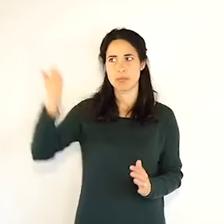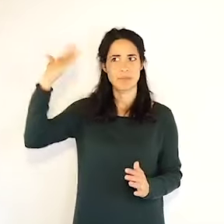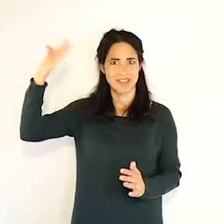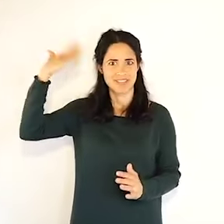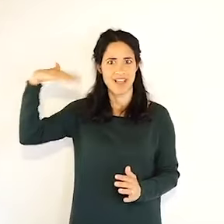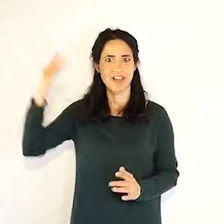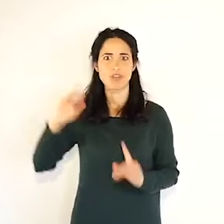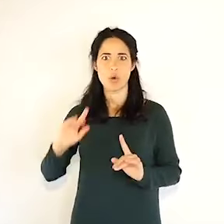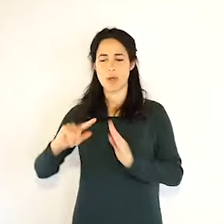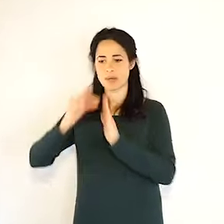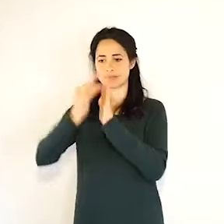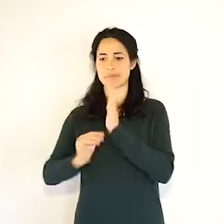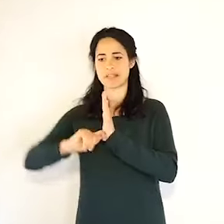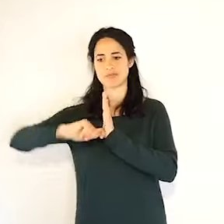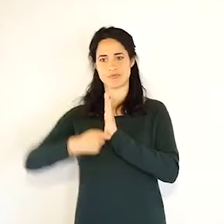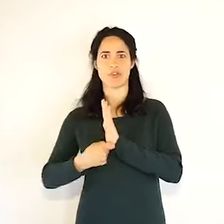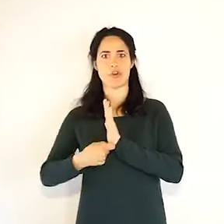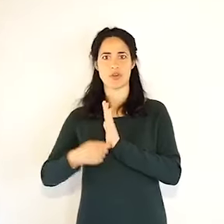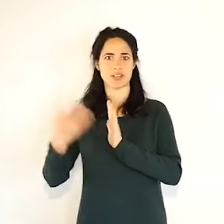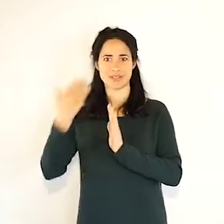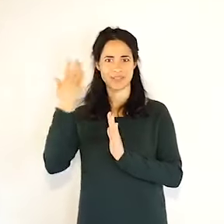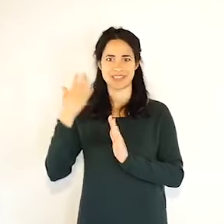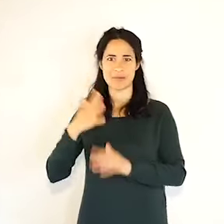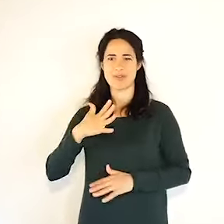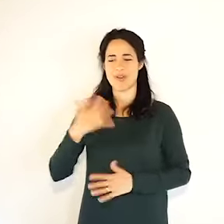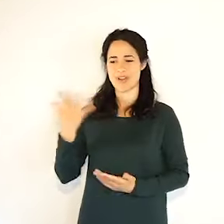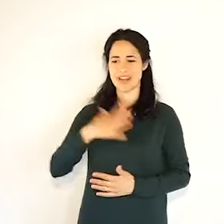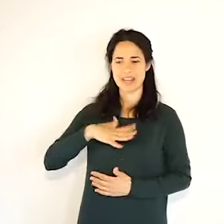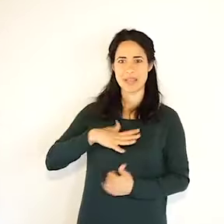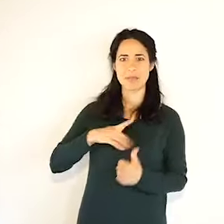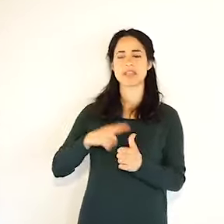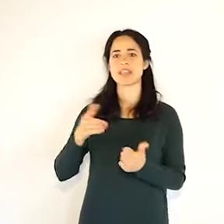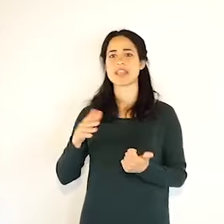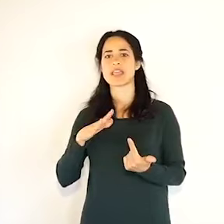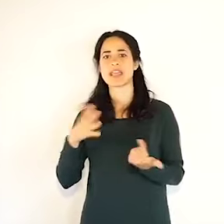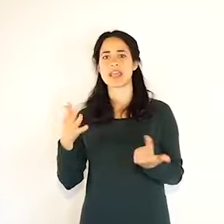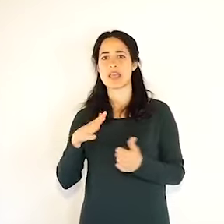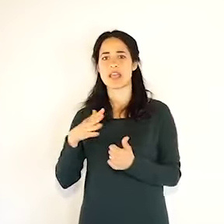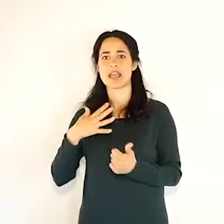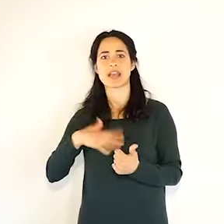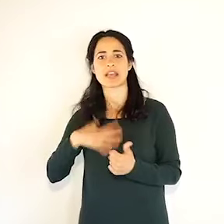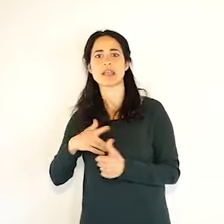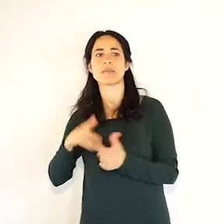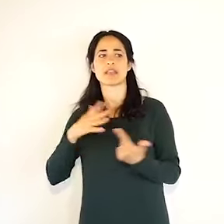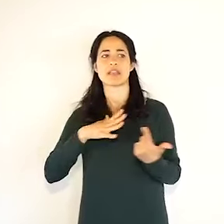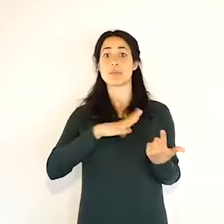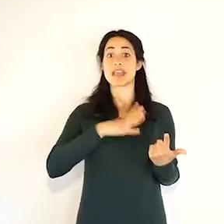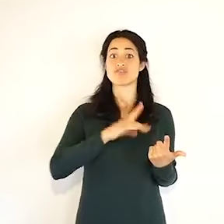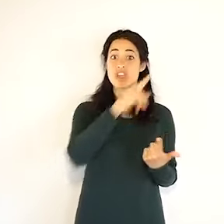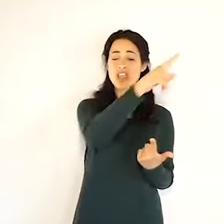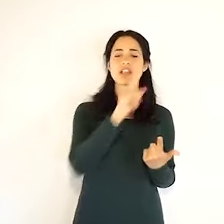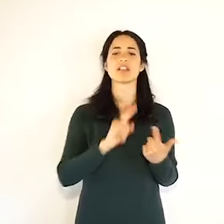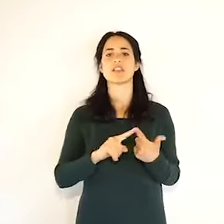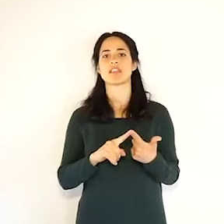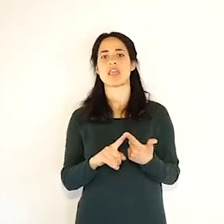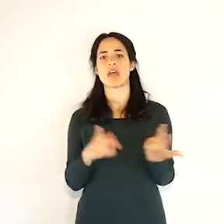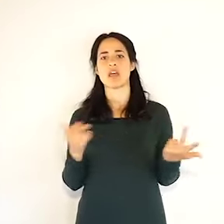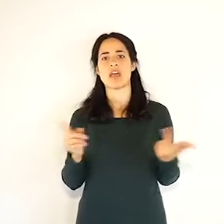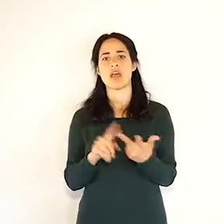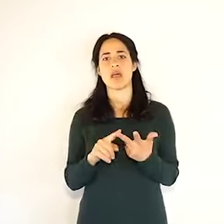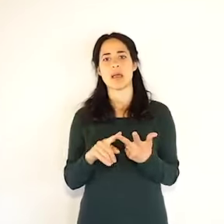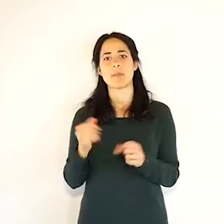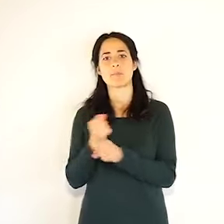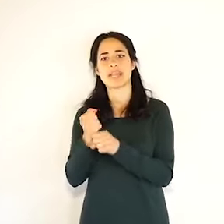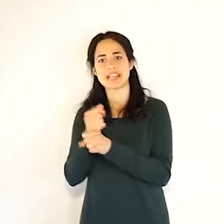quelle che erano state prese da parte del governo quando è stato necessario abbiamo fatto adesso pensiamo che sia necessario prepararci assiduamente